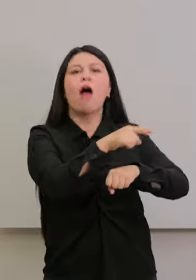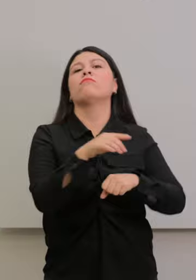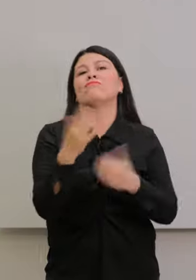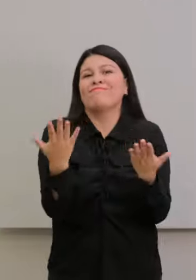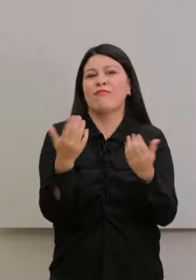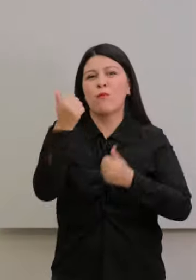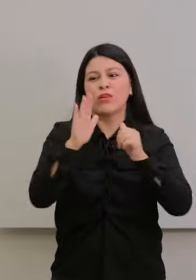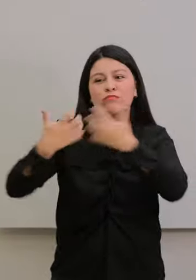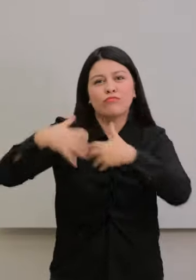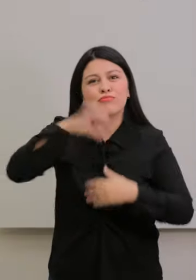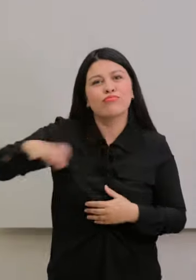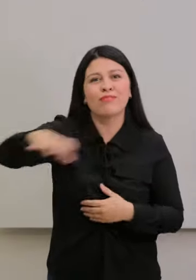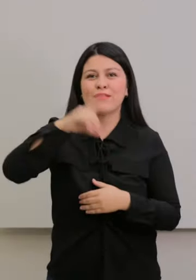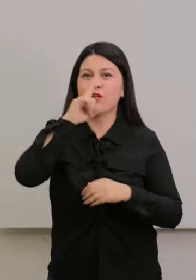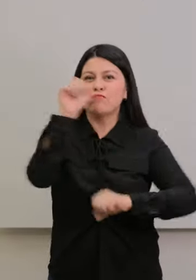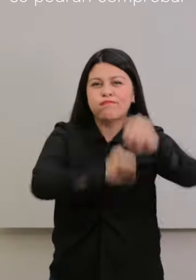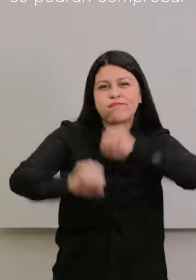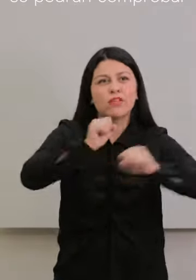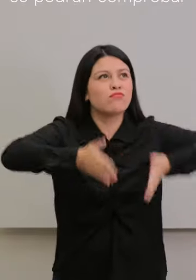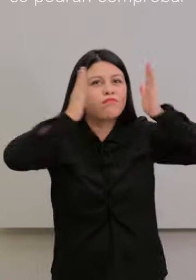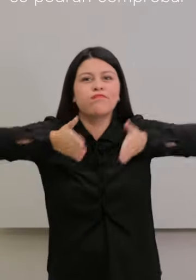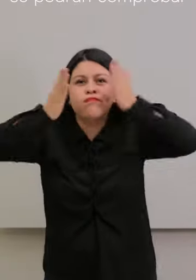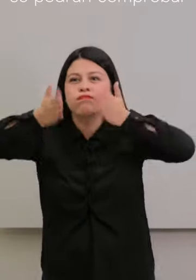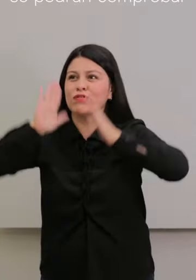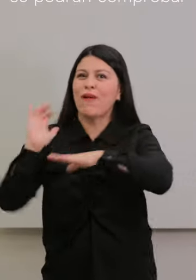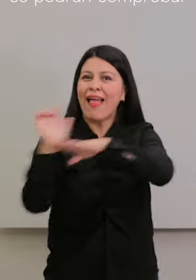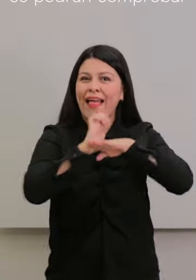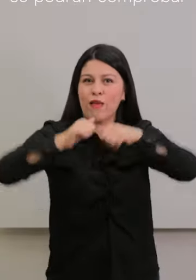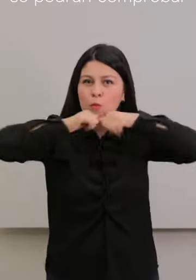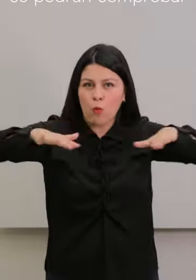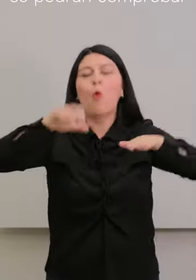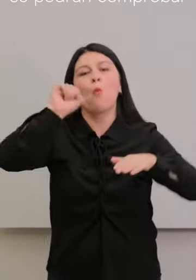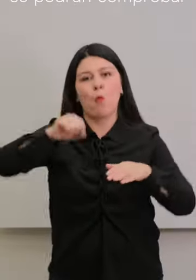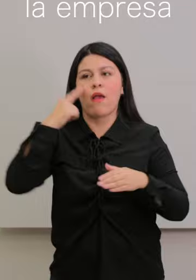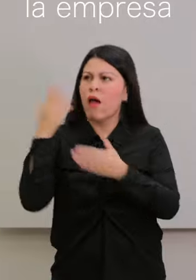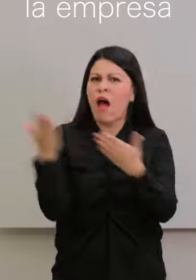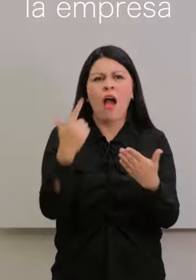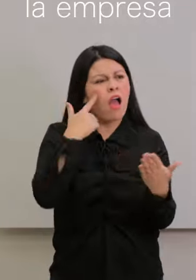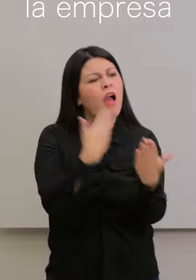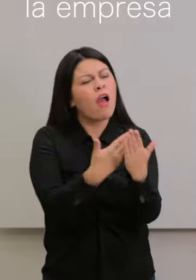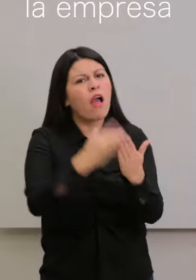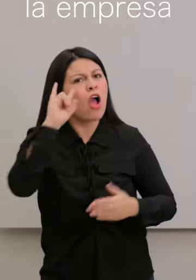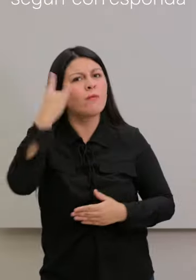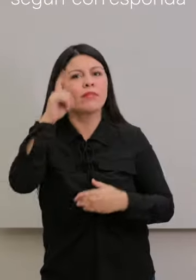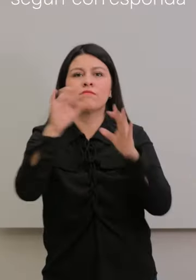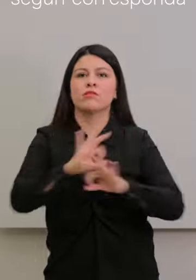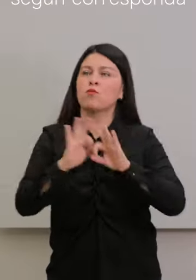en edificaciones públicas. Todas estas actividades se podrán comprobar con carné de la empresa, recibos